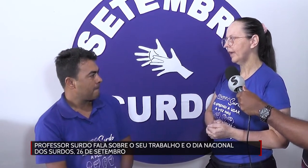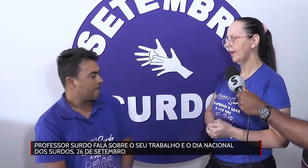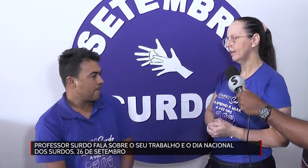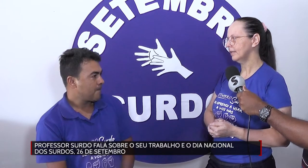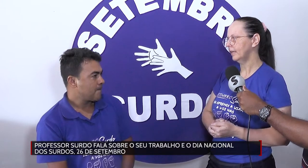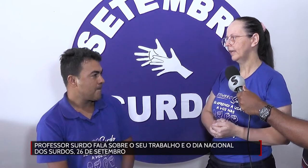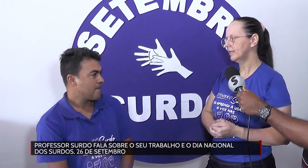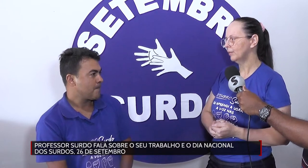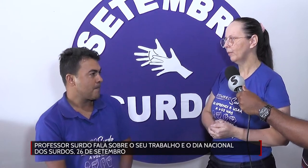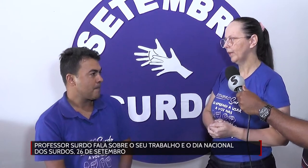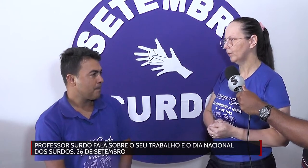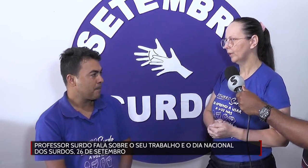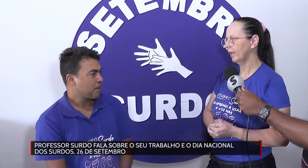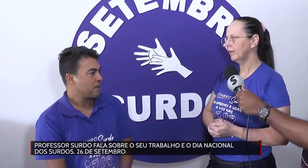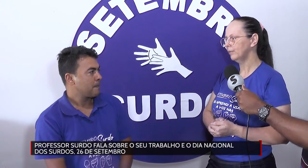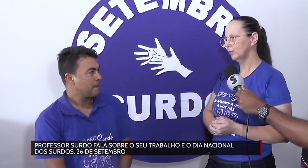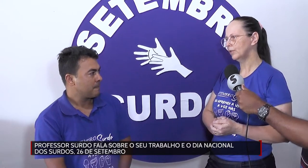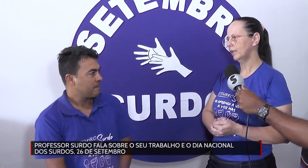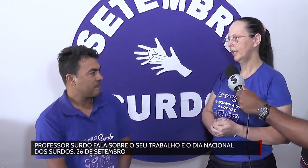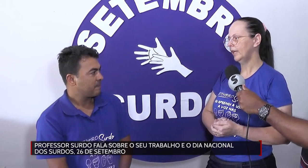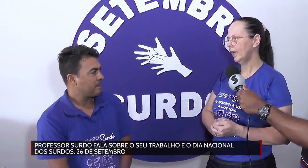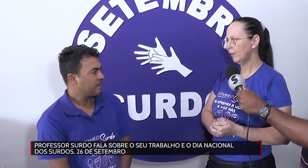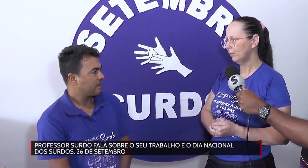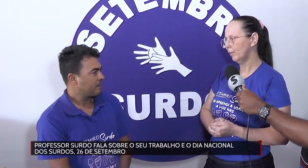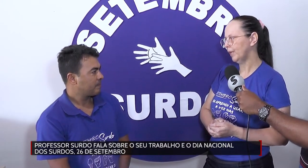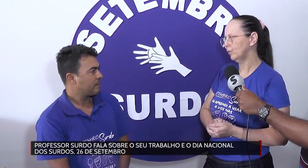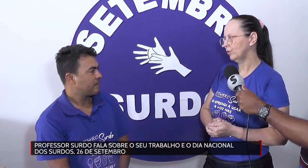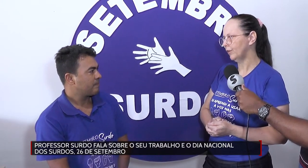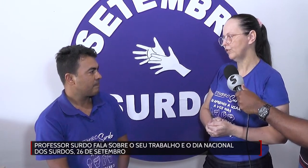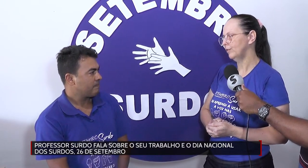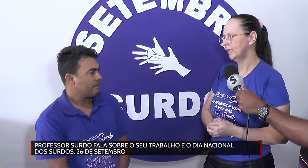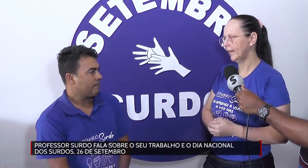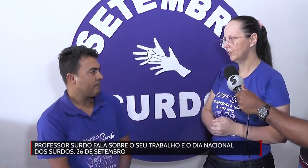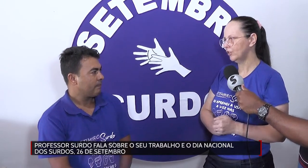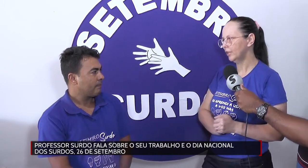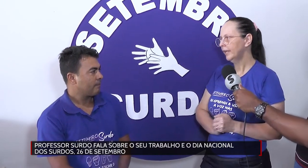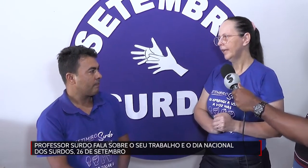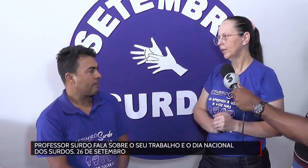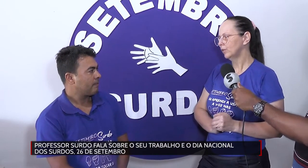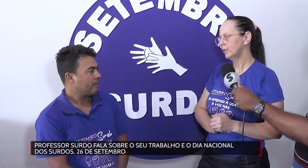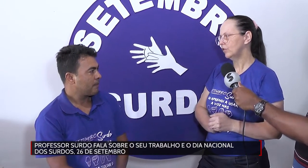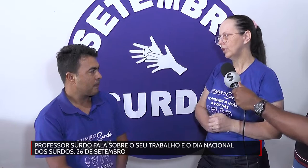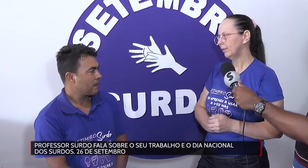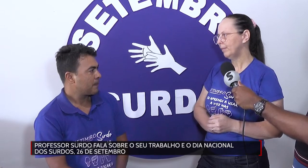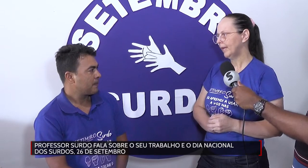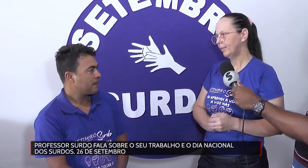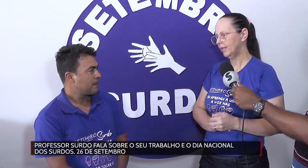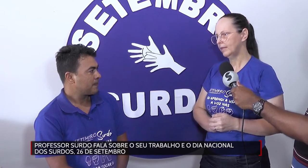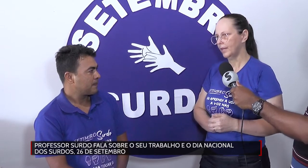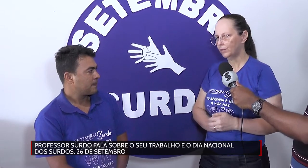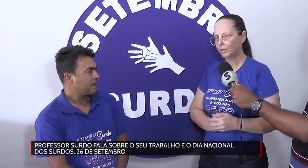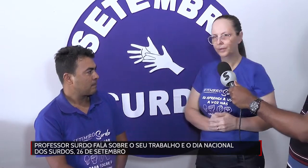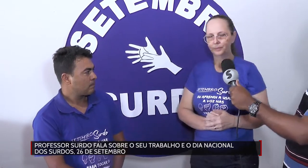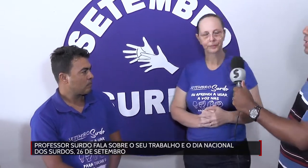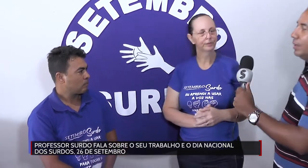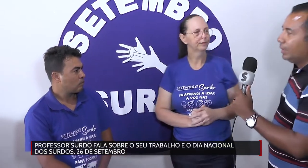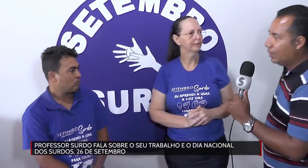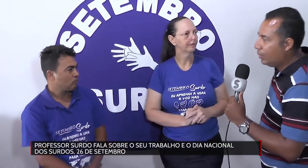esse momento, né? E é um momento de festividade e de nos sentir também parabenizados. Quero